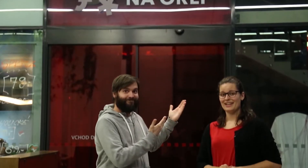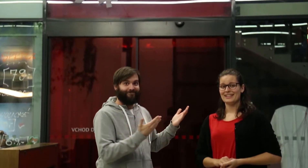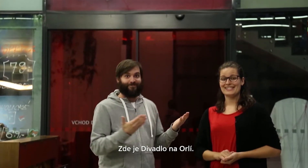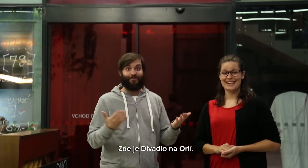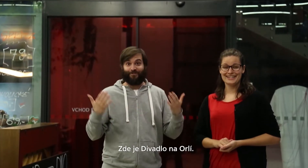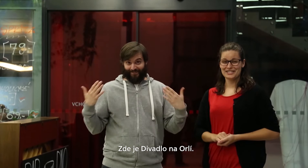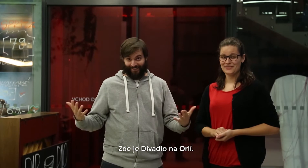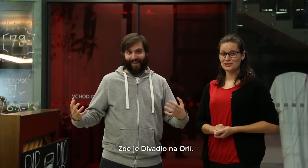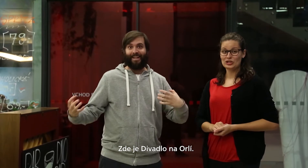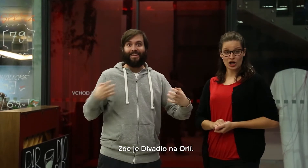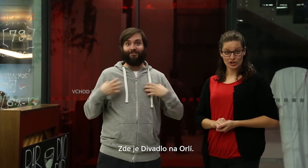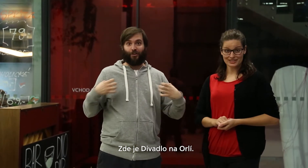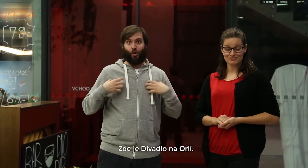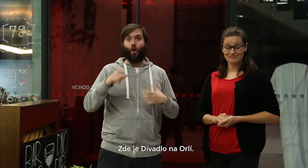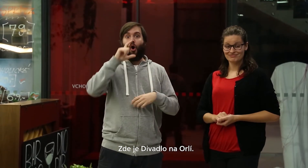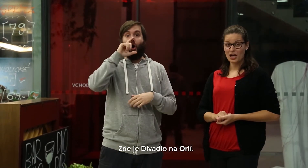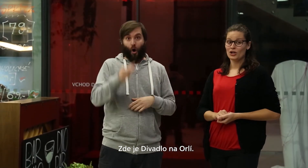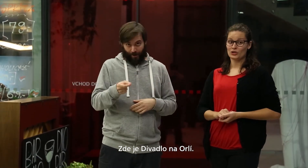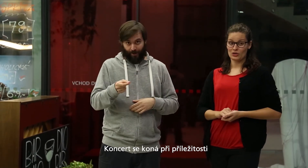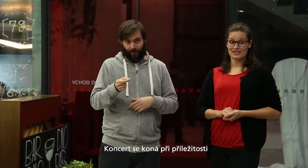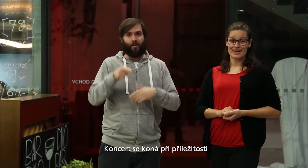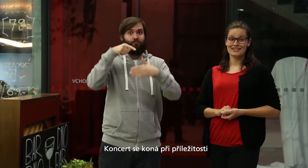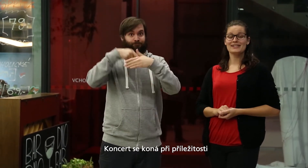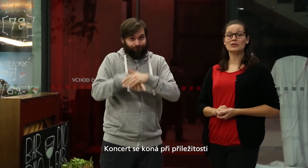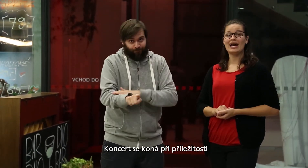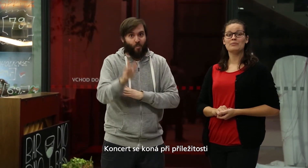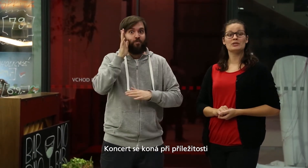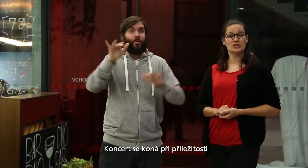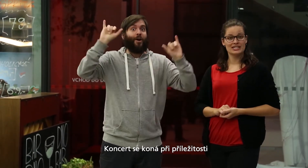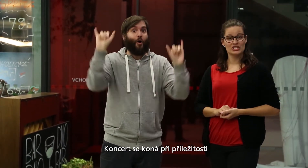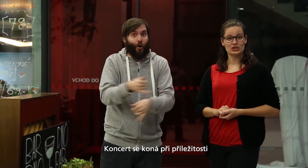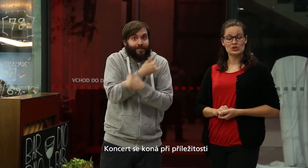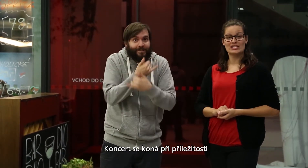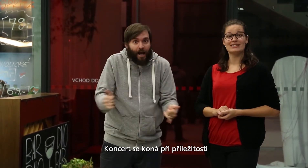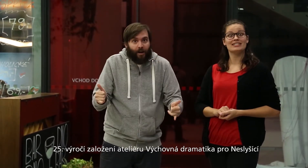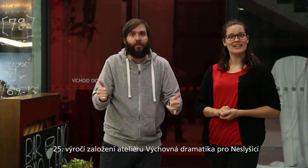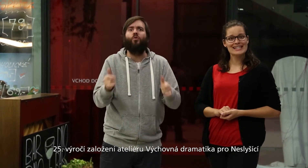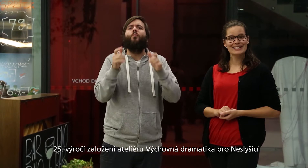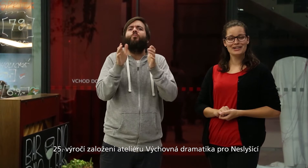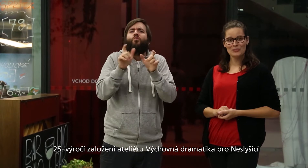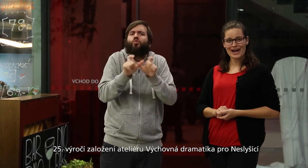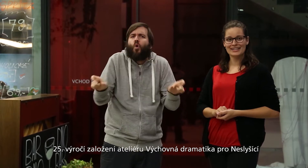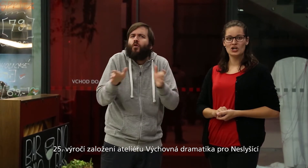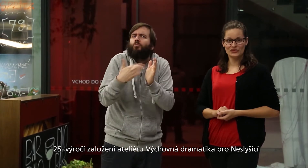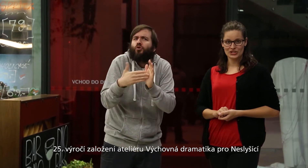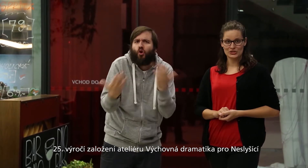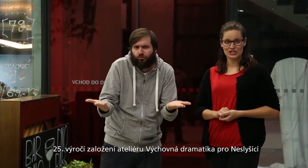Zde je divadlo na Orlí. Koncert se koná při příležitosti 25.